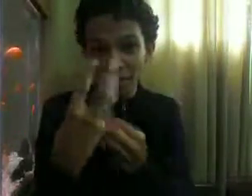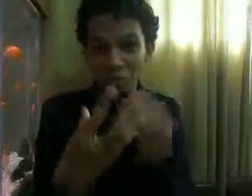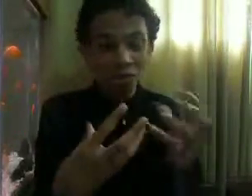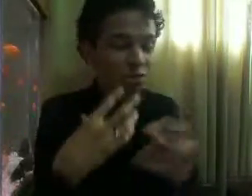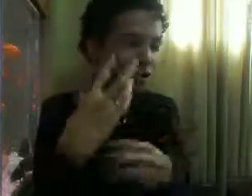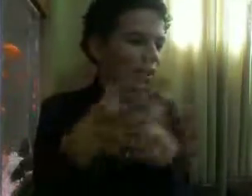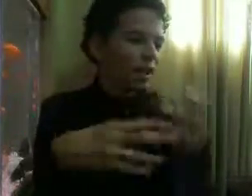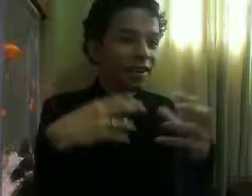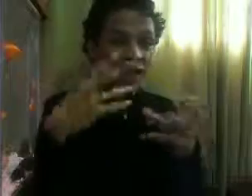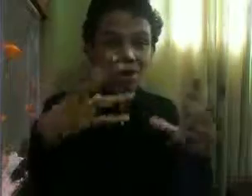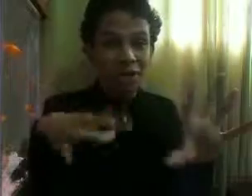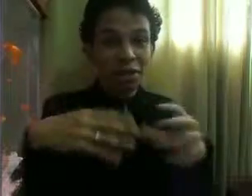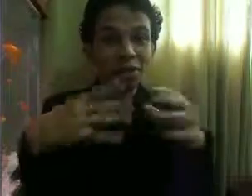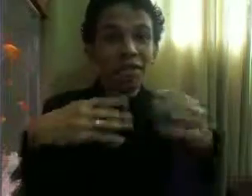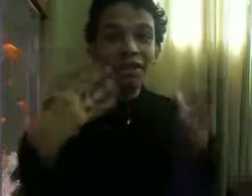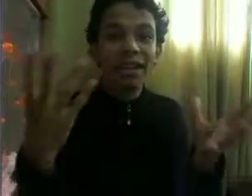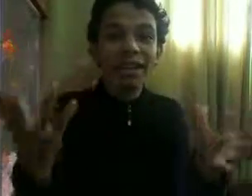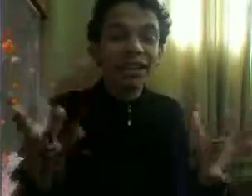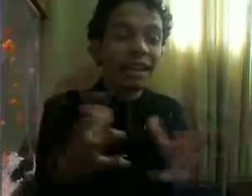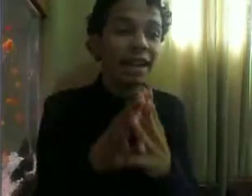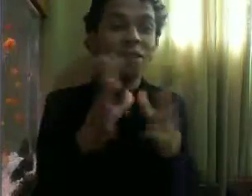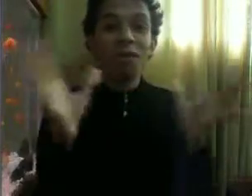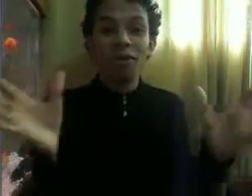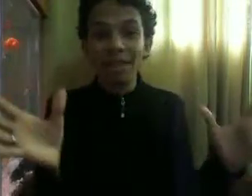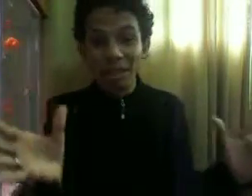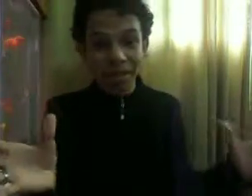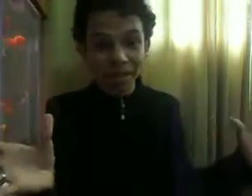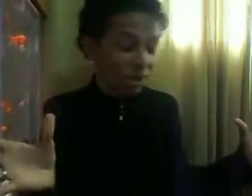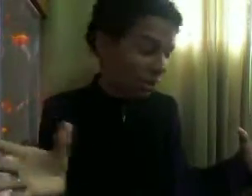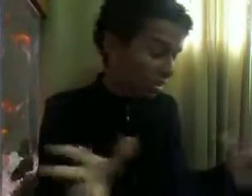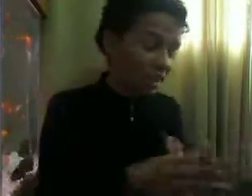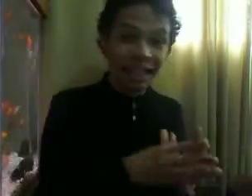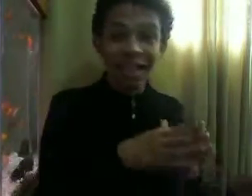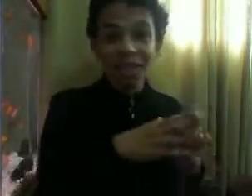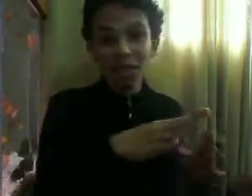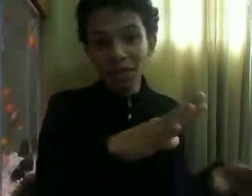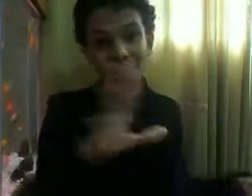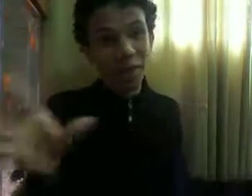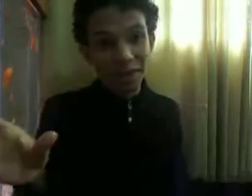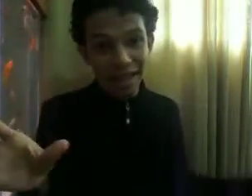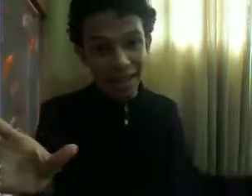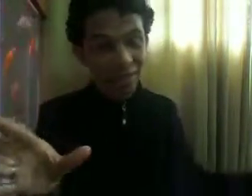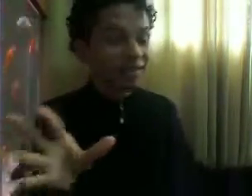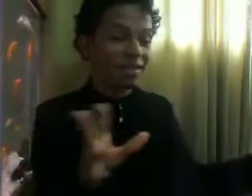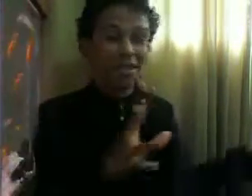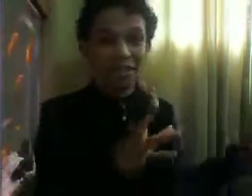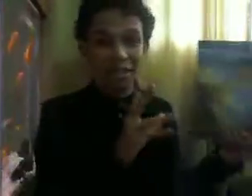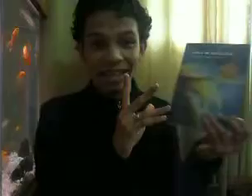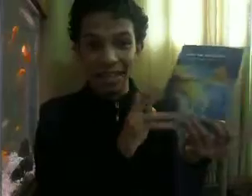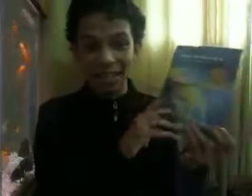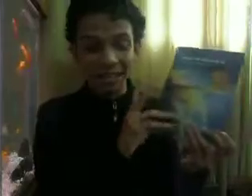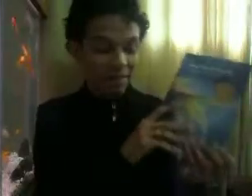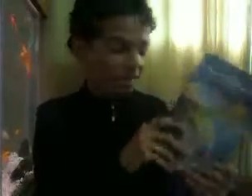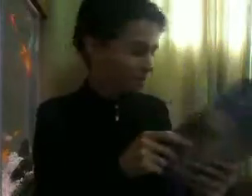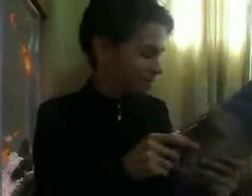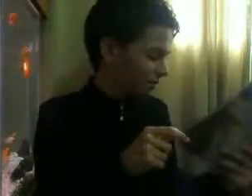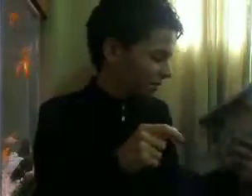prostitutas Porque falavam Que aquilo que ele fazia Era uma coisa quase milagrosa Eu não vou falar o que é Vocês vão ter que ler pra saber Tá?